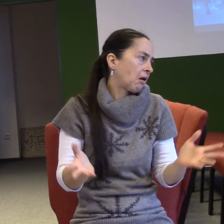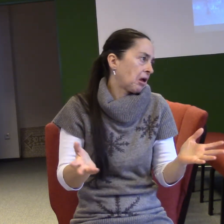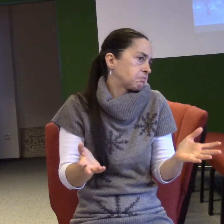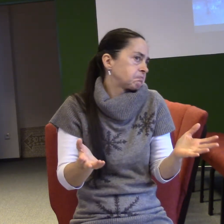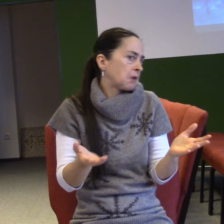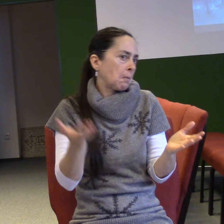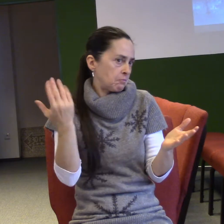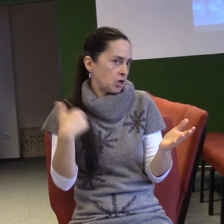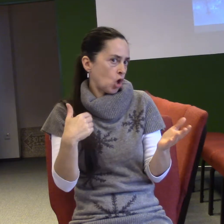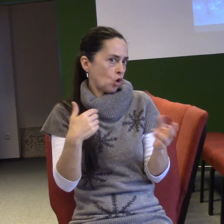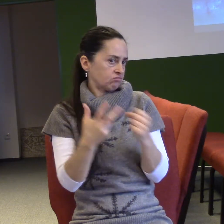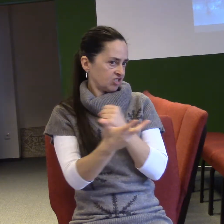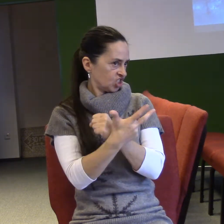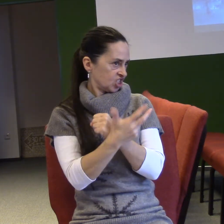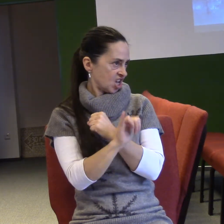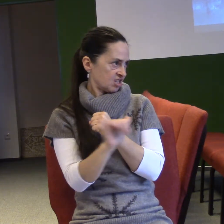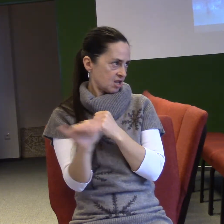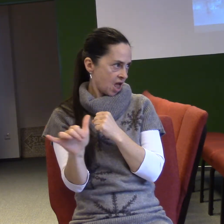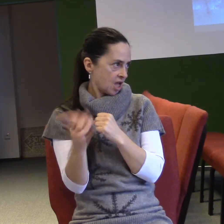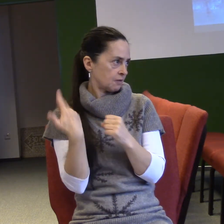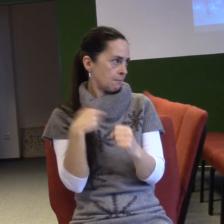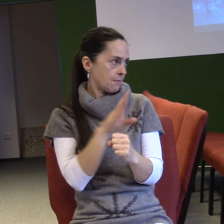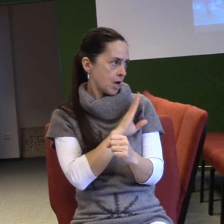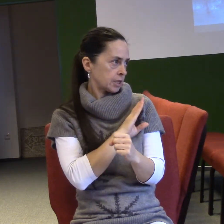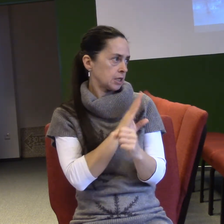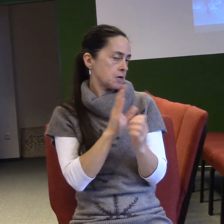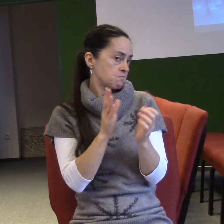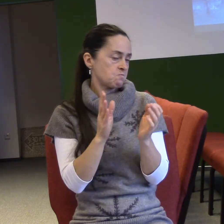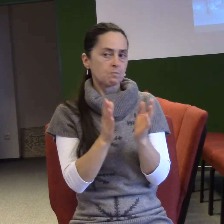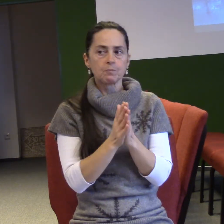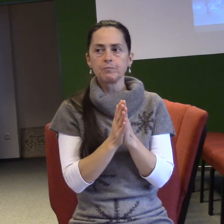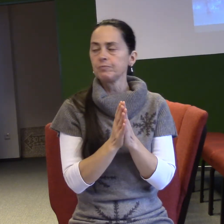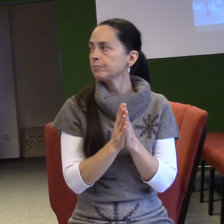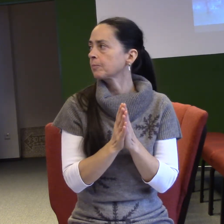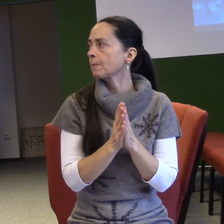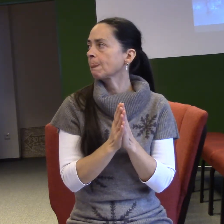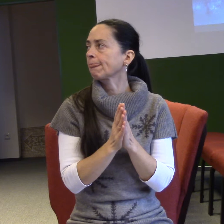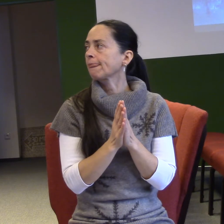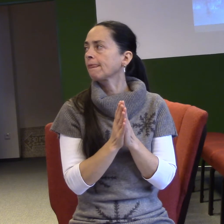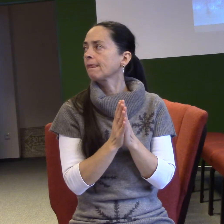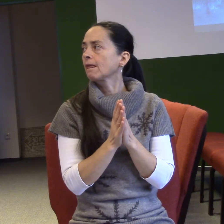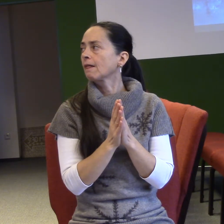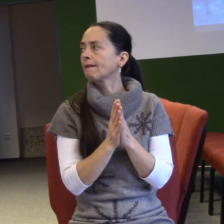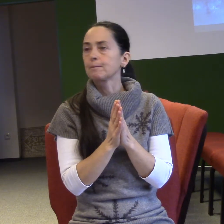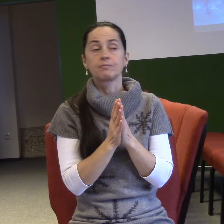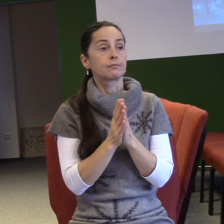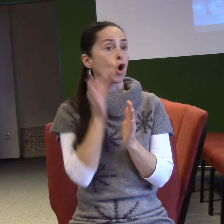všechny důsledky, všechny Marii odpovědi, to si říkáme, hmm, 13 letá holka, hmm,